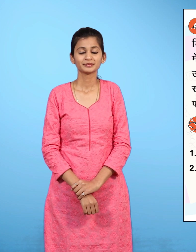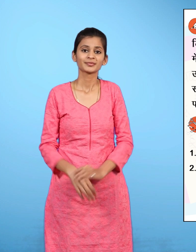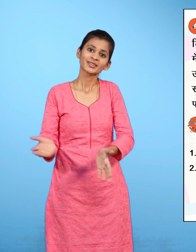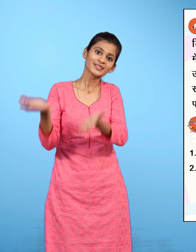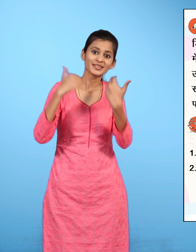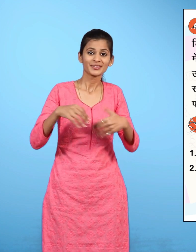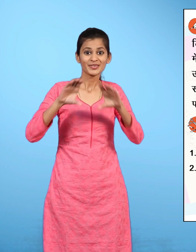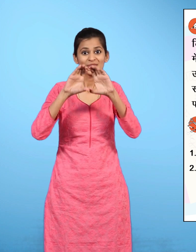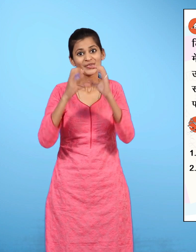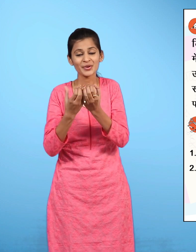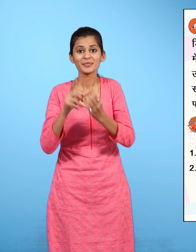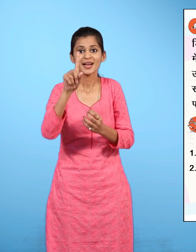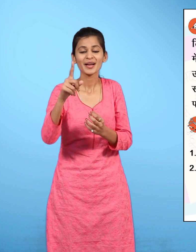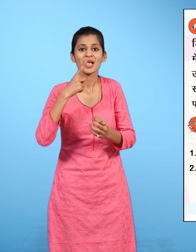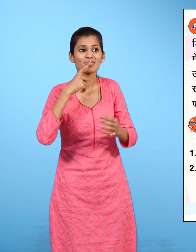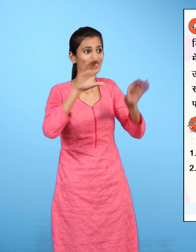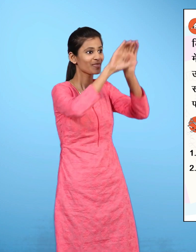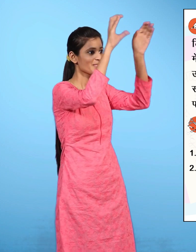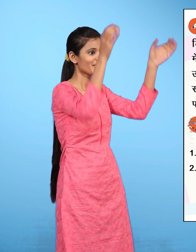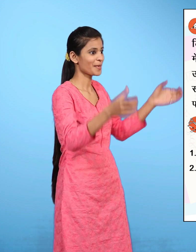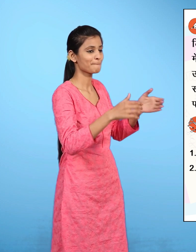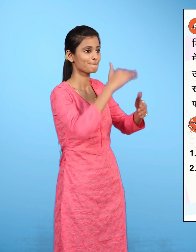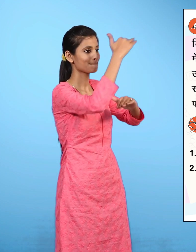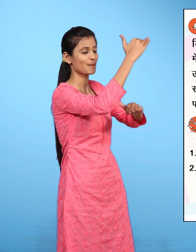चलो, कक्षा के लिए एक पत्र पेटी बनाएं